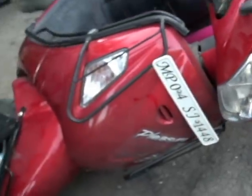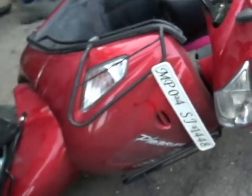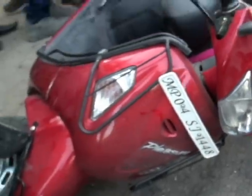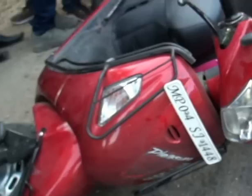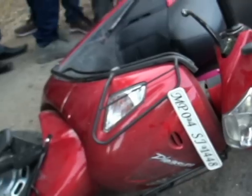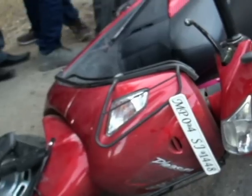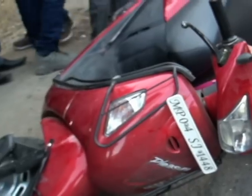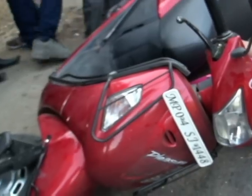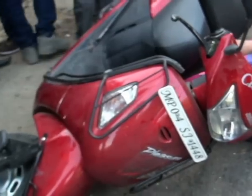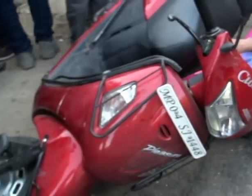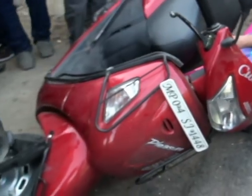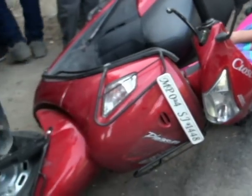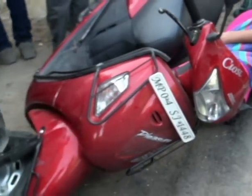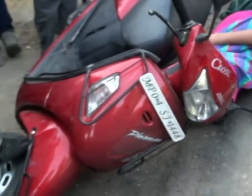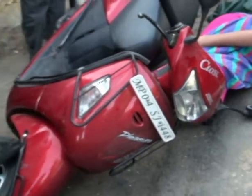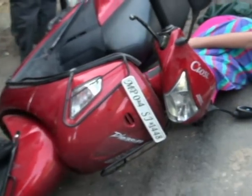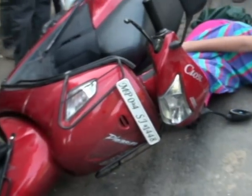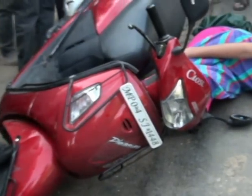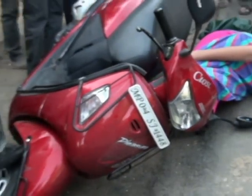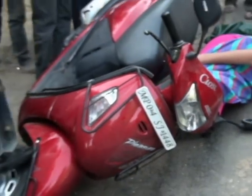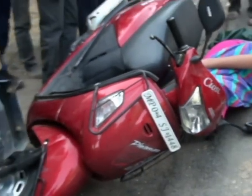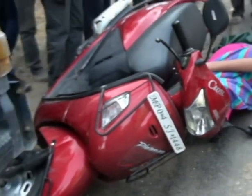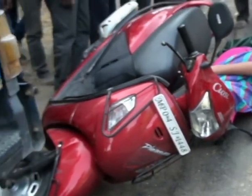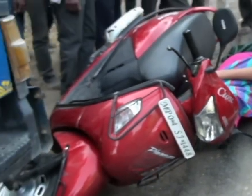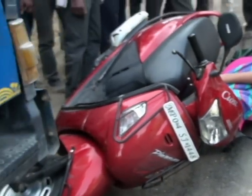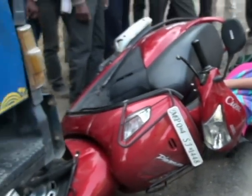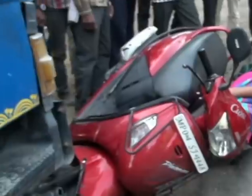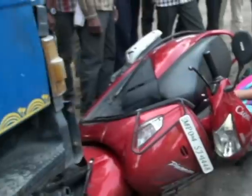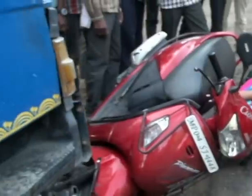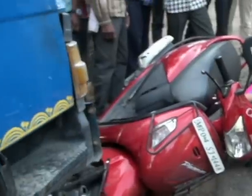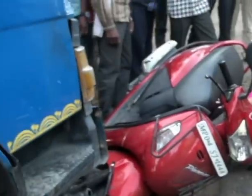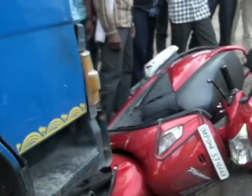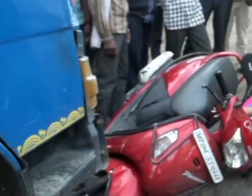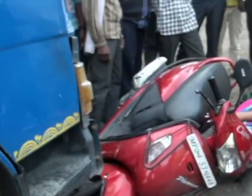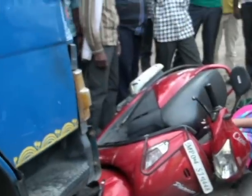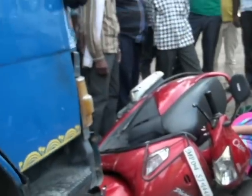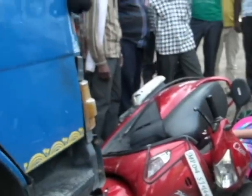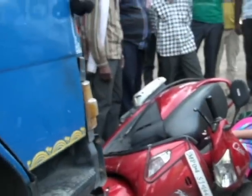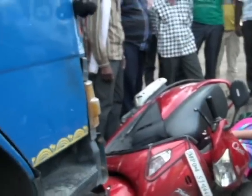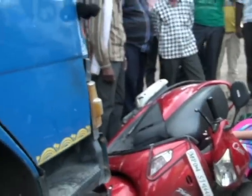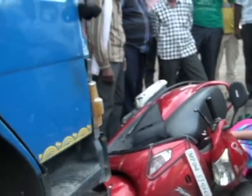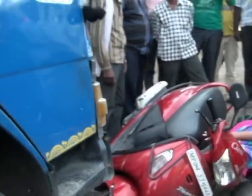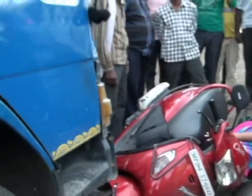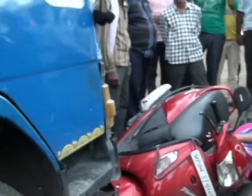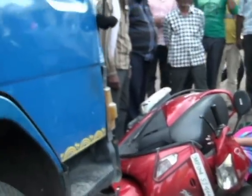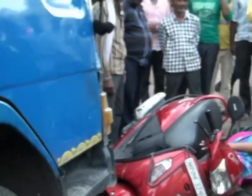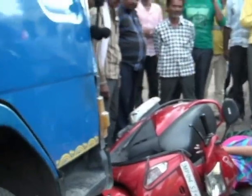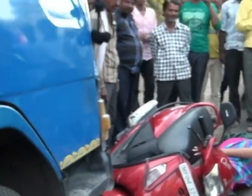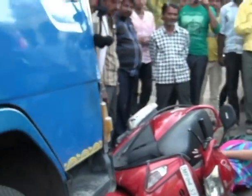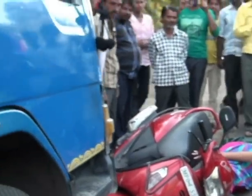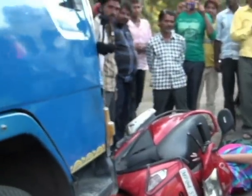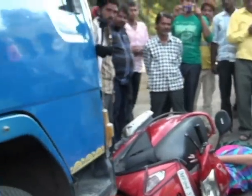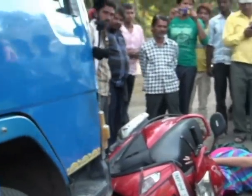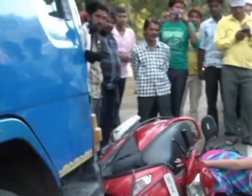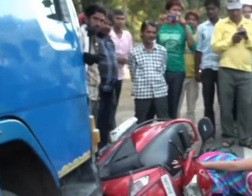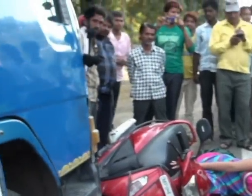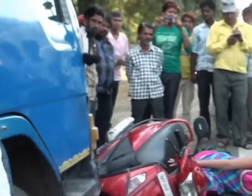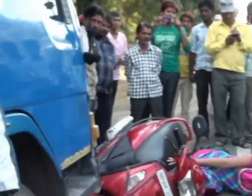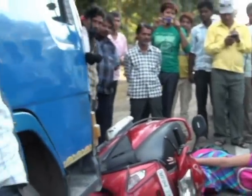में कोई भी चोट लगती है तो हम कुमा में जा सकते हैं या जान से भी जा सकते हैं भले ही हमारे शरीर में